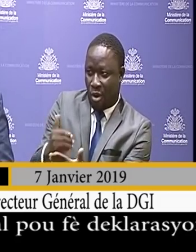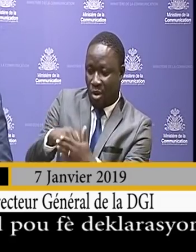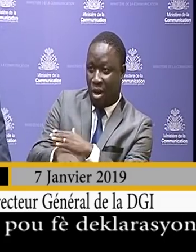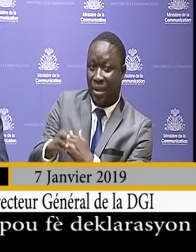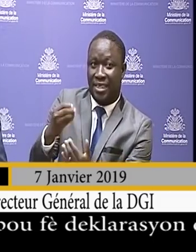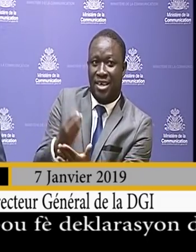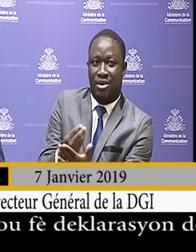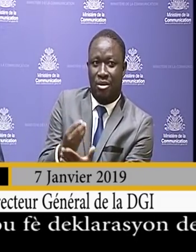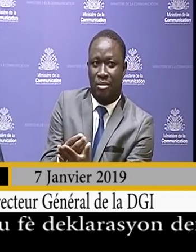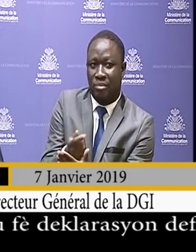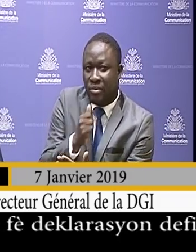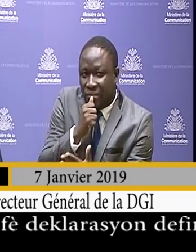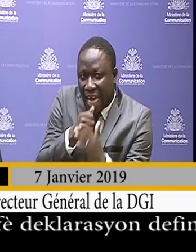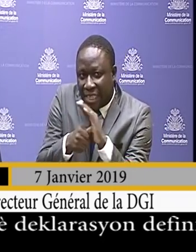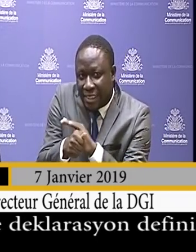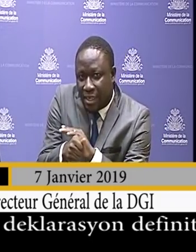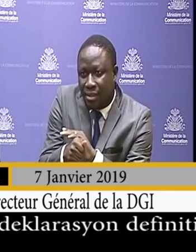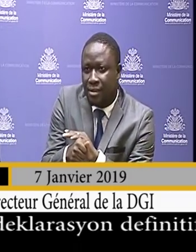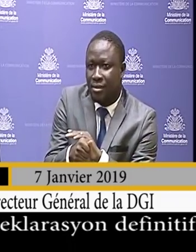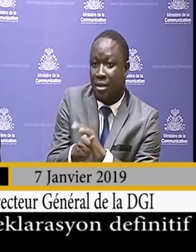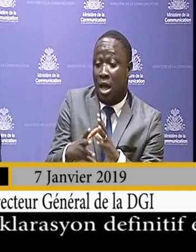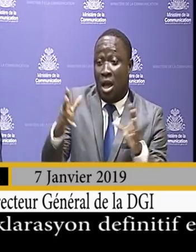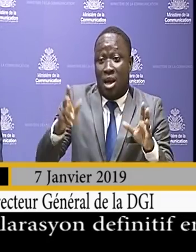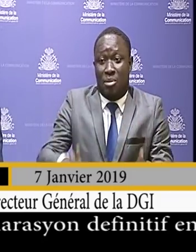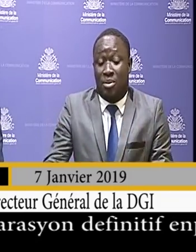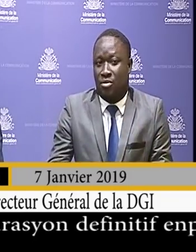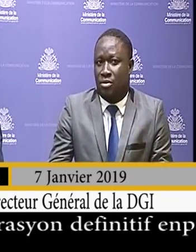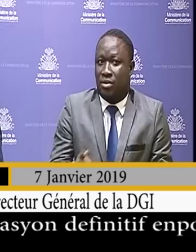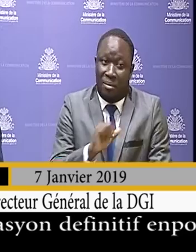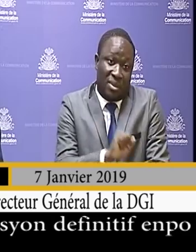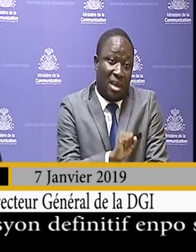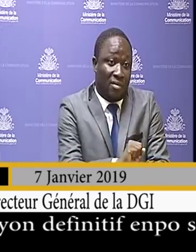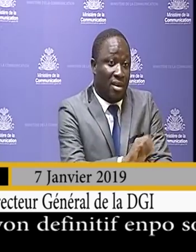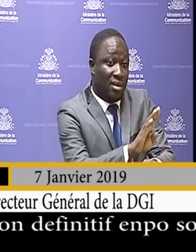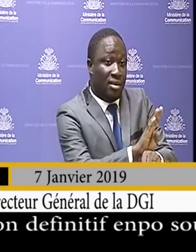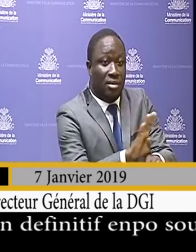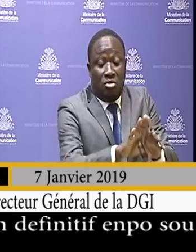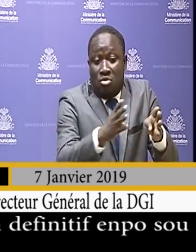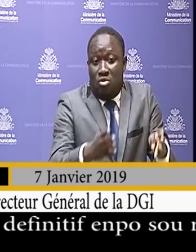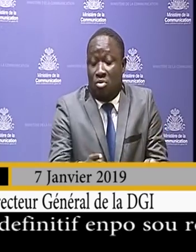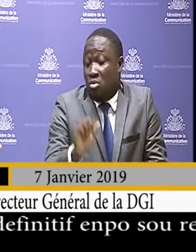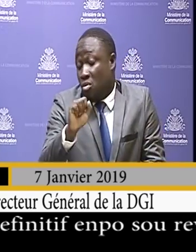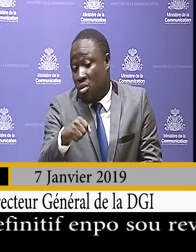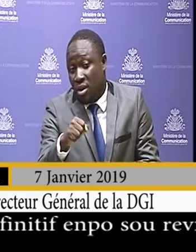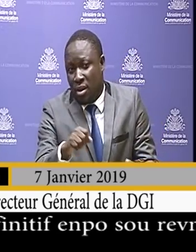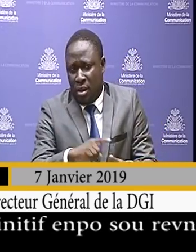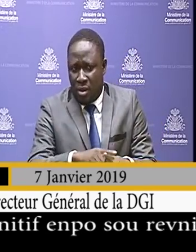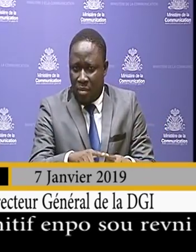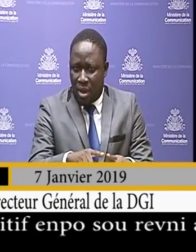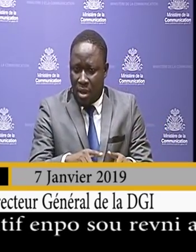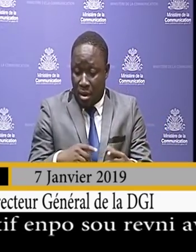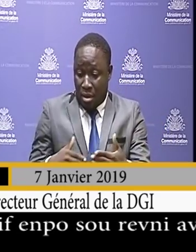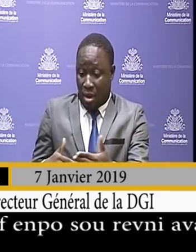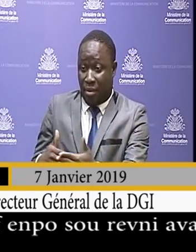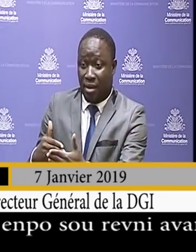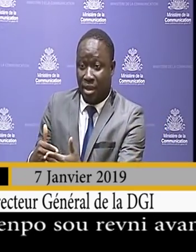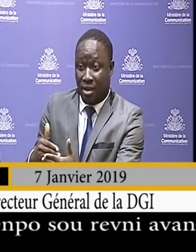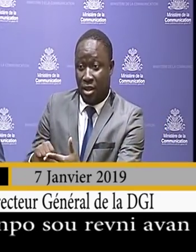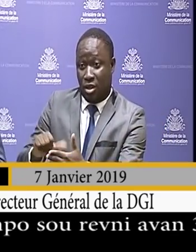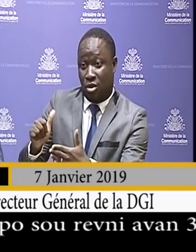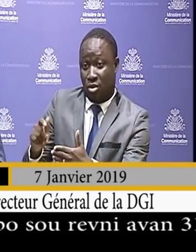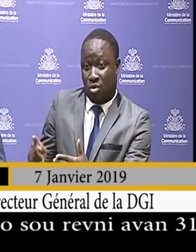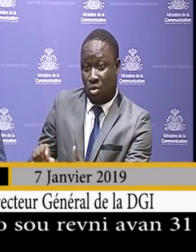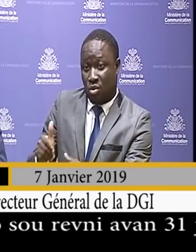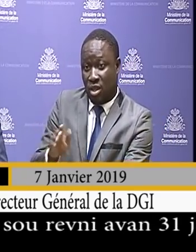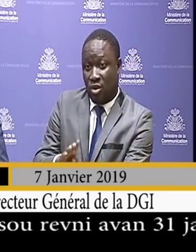ekonomik ko ap menen. Gen pil moun ki salariye, akote de salariye ou salariye ya, men yo